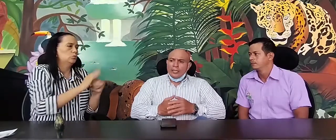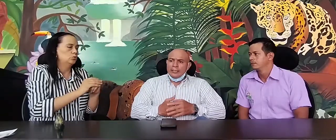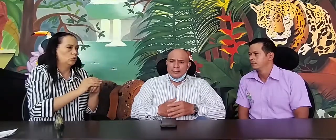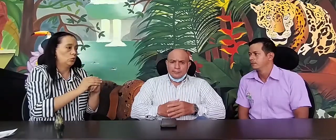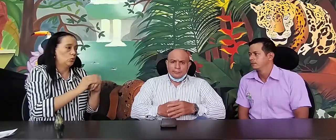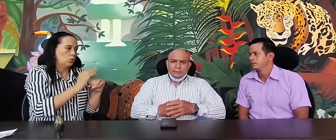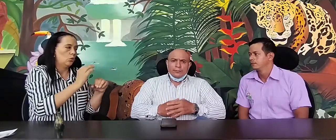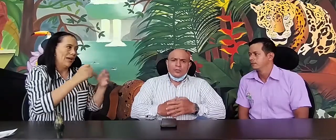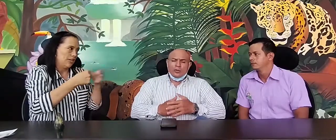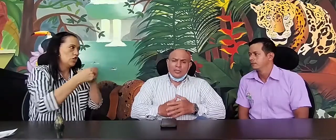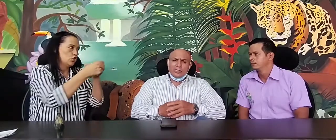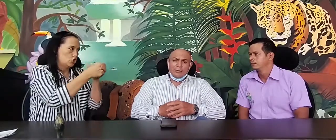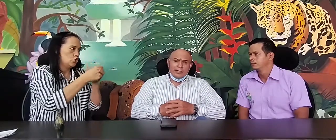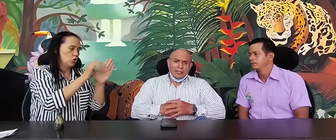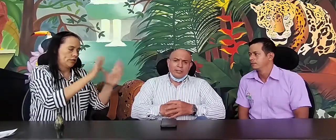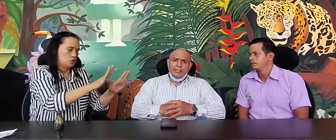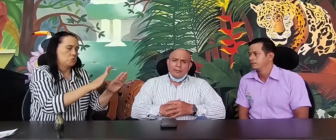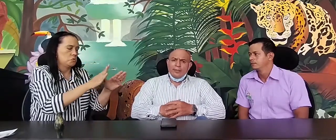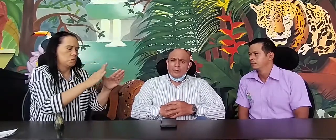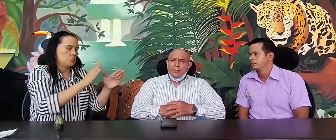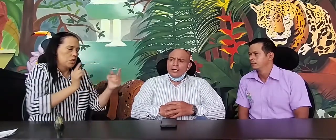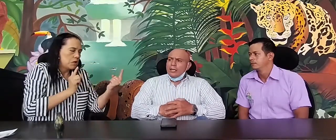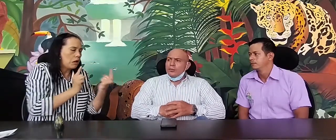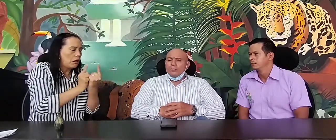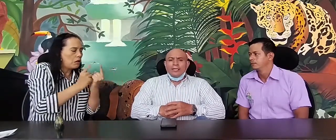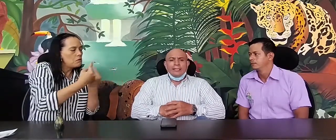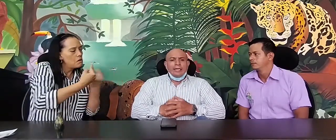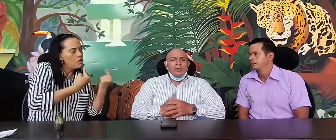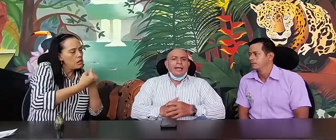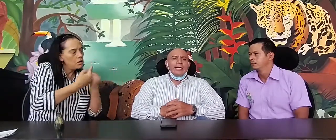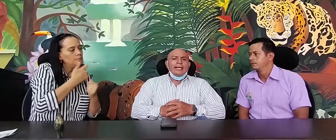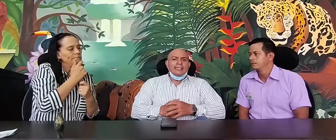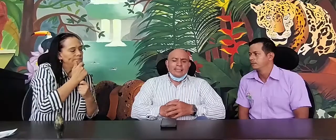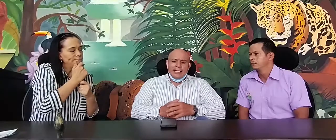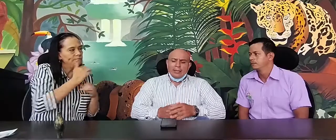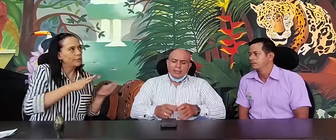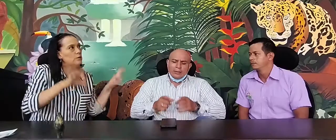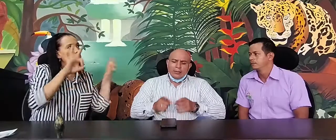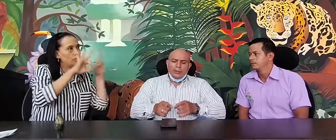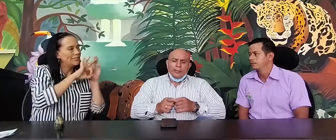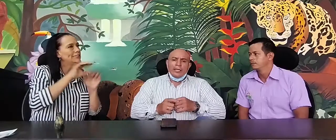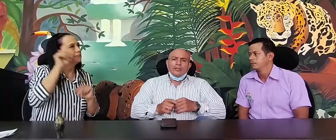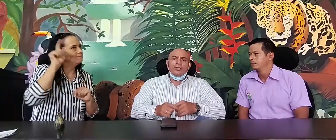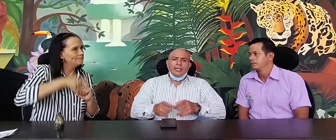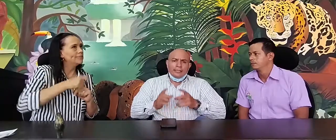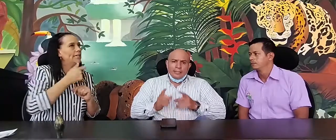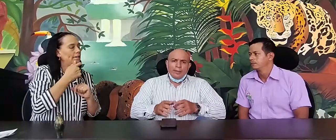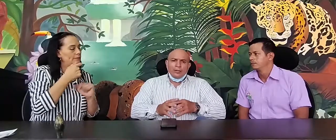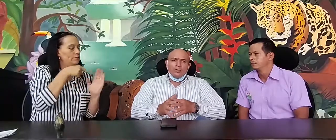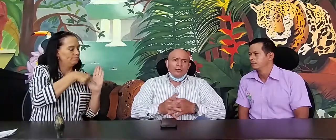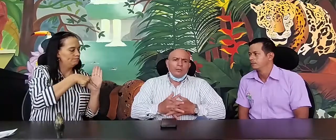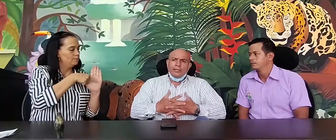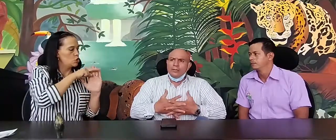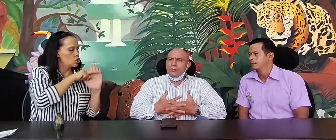con discapacidad auditiva, hemos planteado la necesidad en cumplimiento de ese marco normativo,